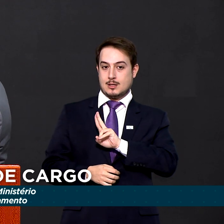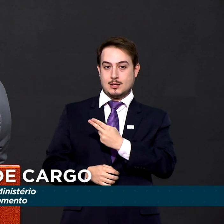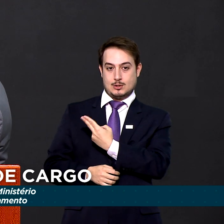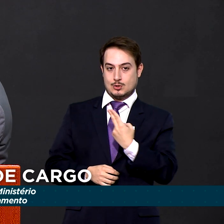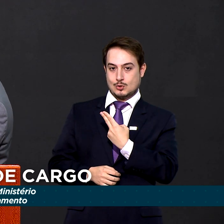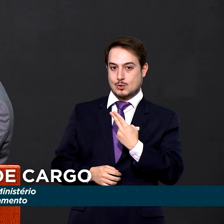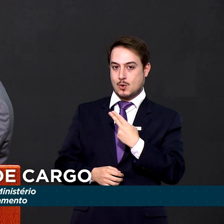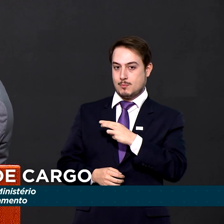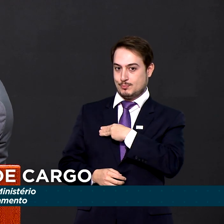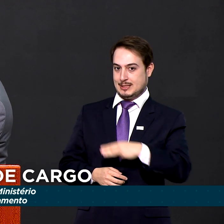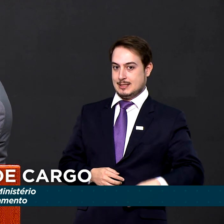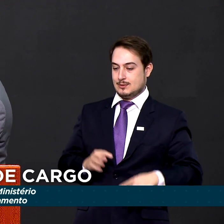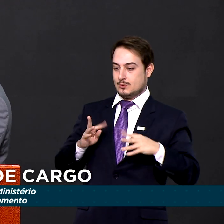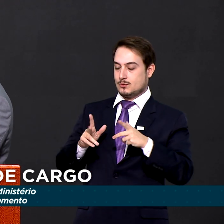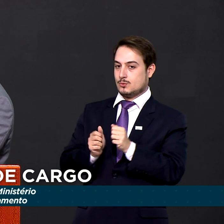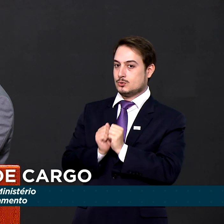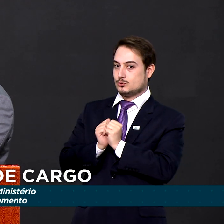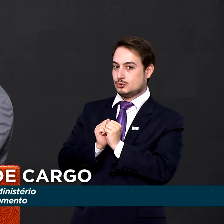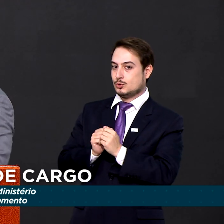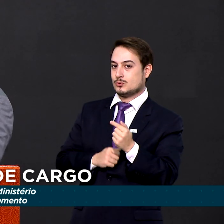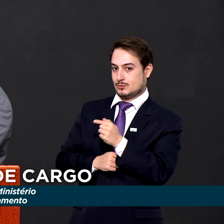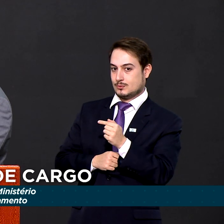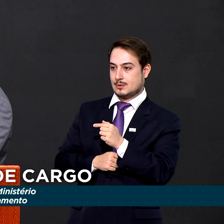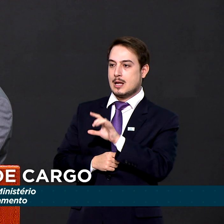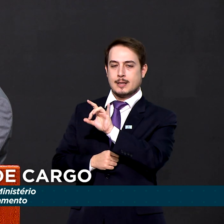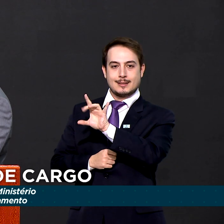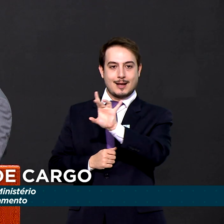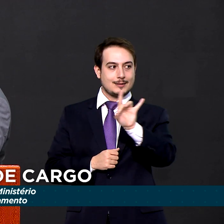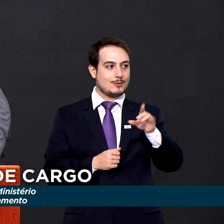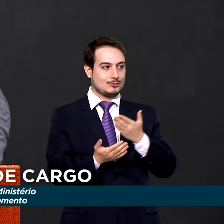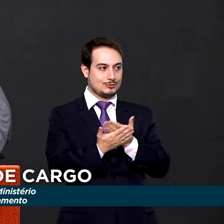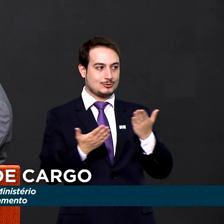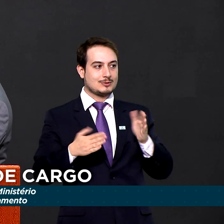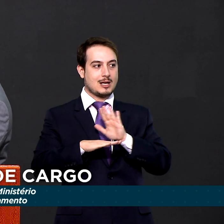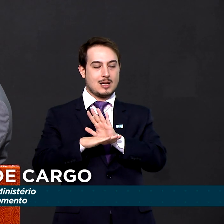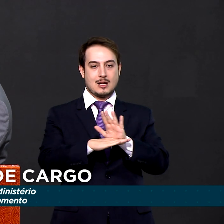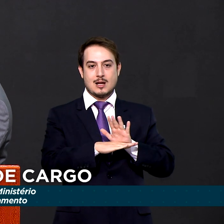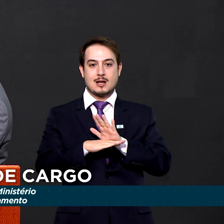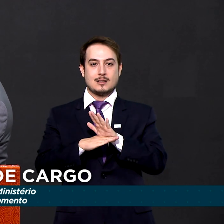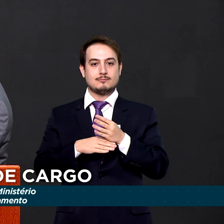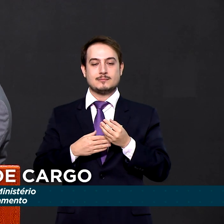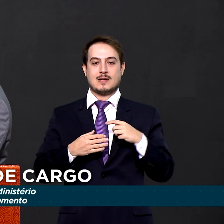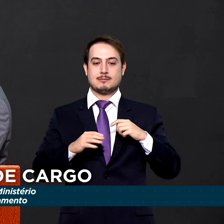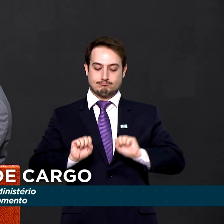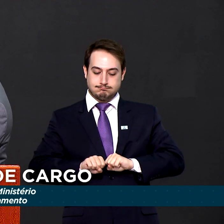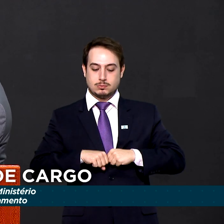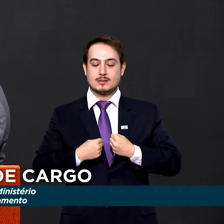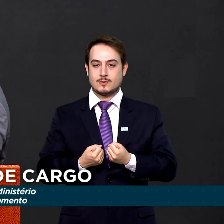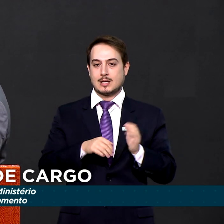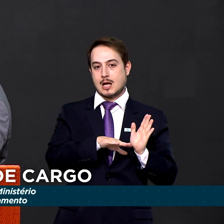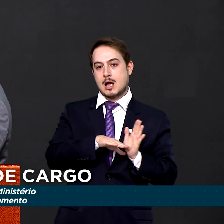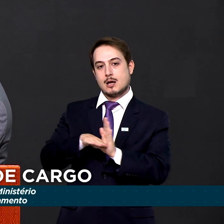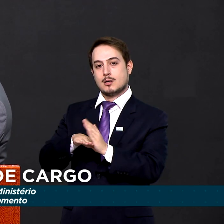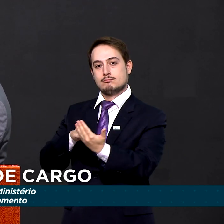ministros e ministras, dizer que estaremos juntos e cada um de nós haverá de dar o melhor para lhe ajudar e